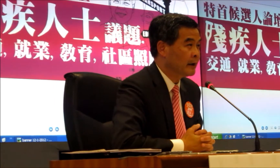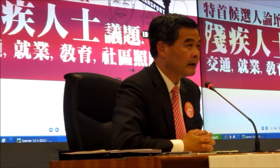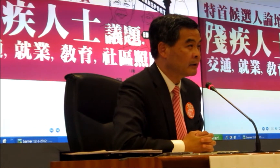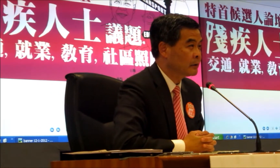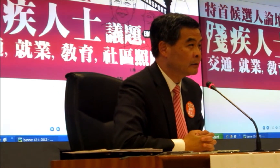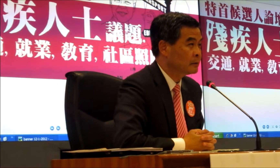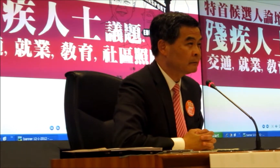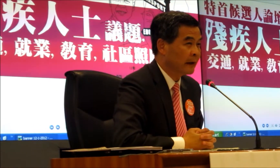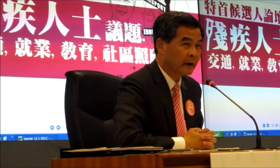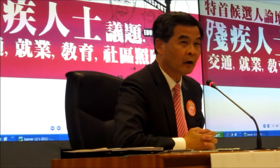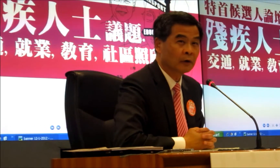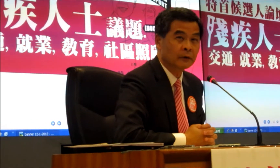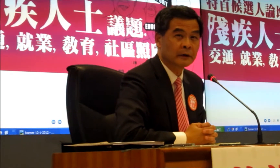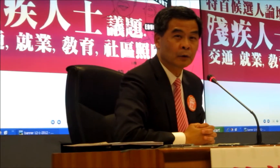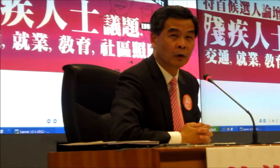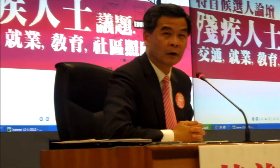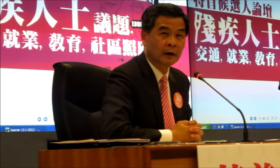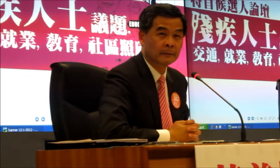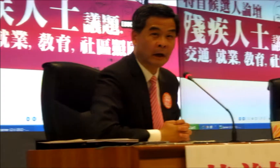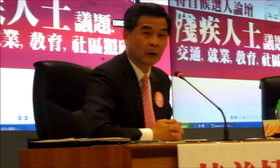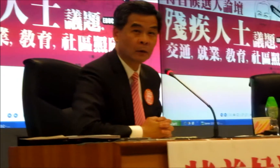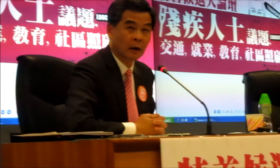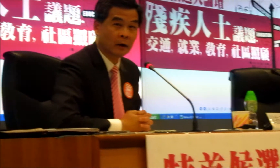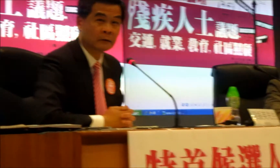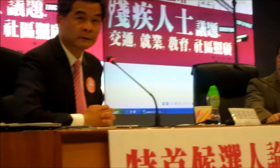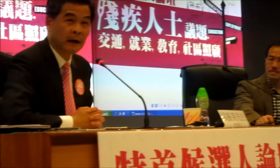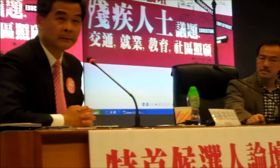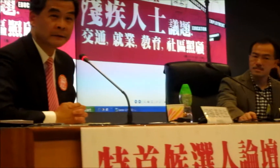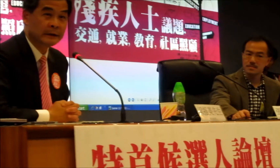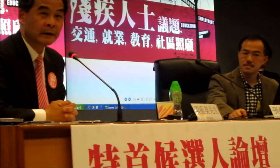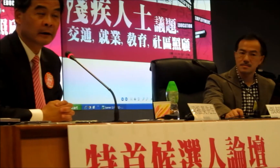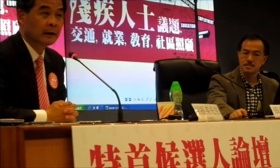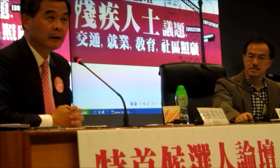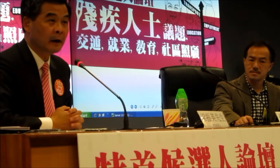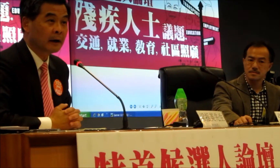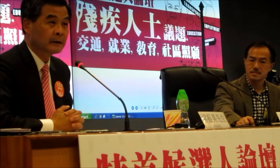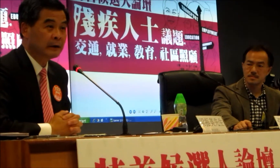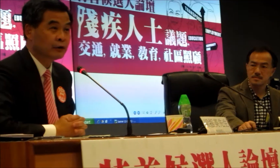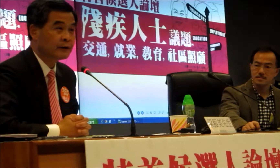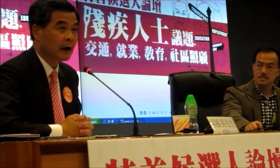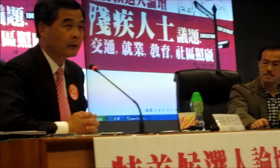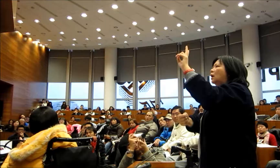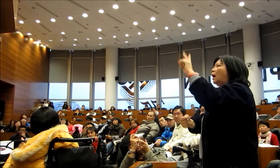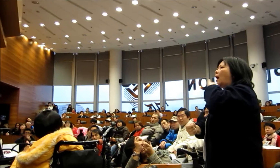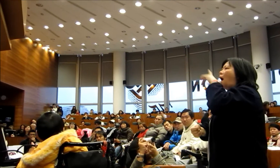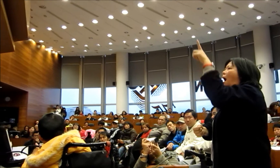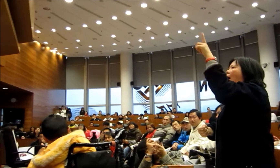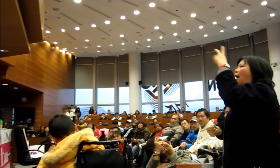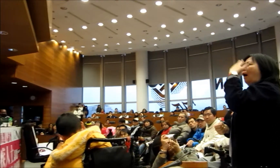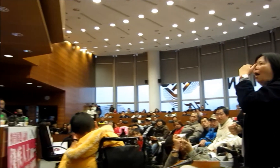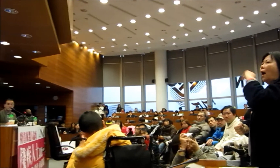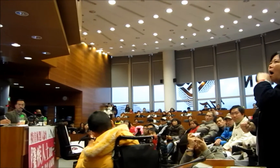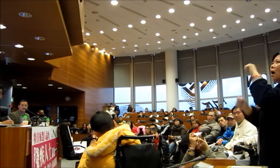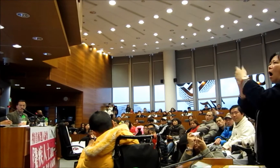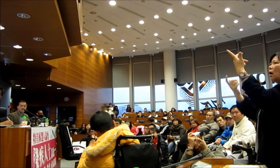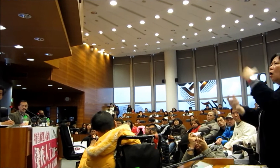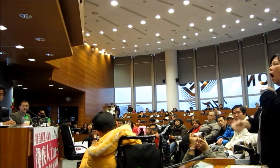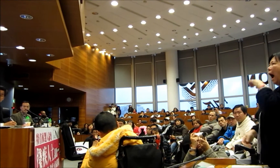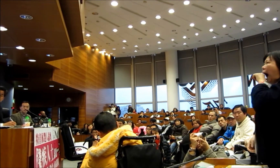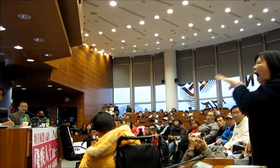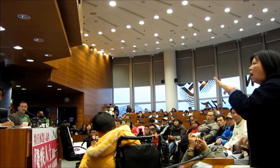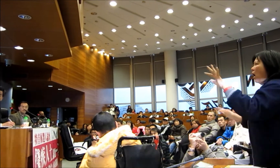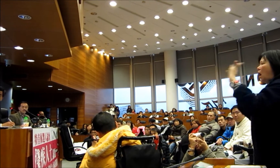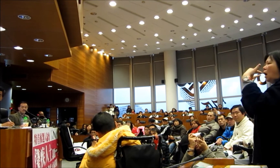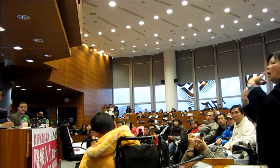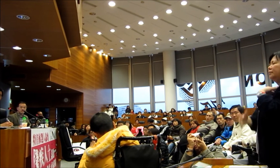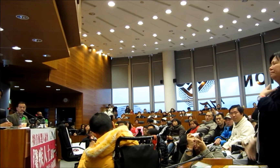過去一月都我都見過我想有兩三次見完之後被遞重人士來喊下車但其實